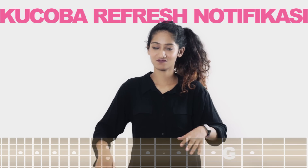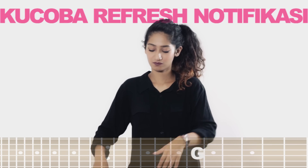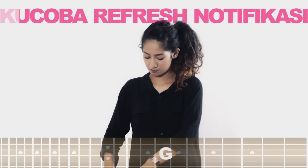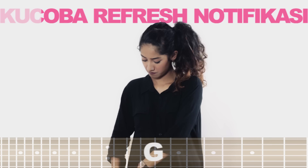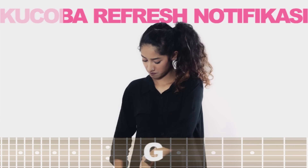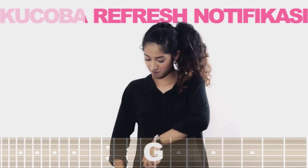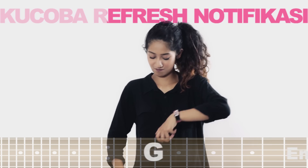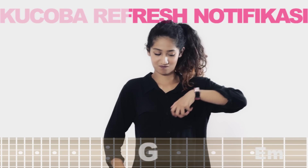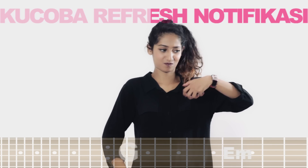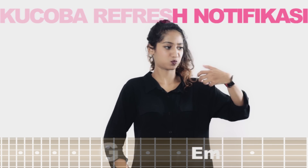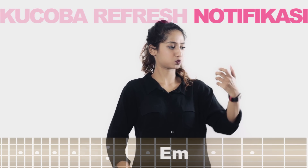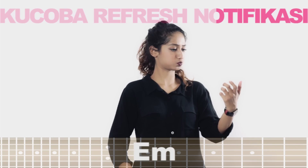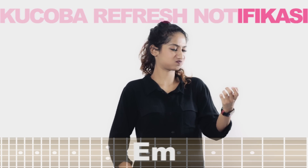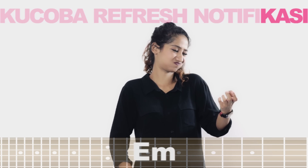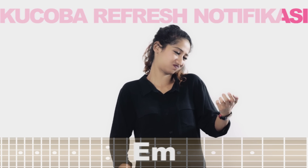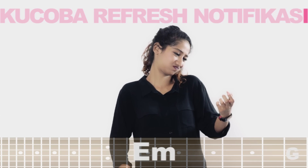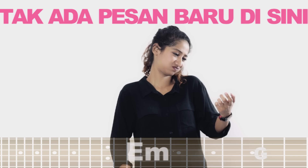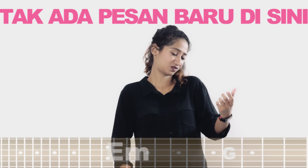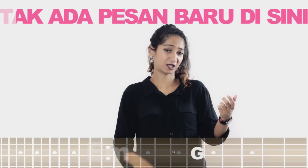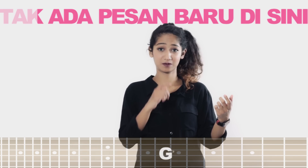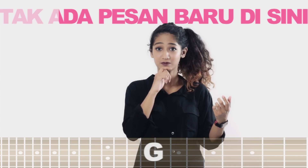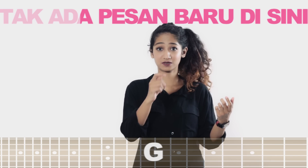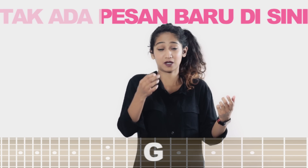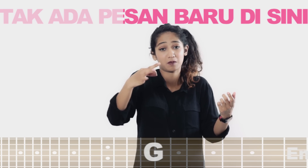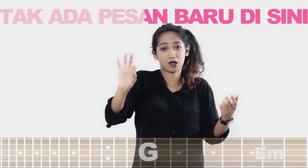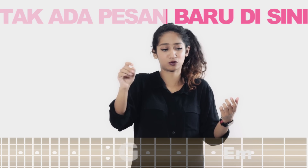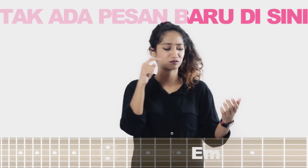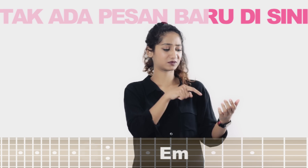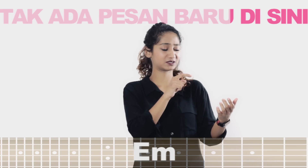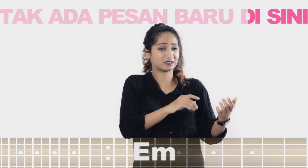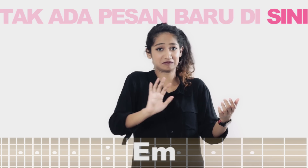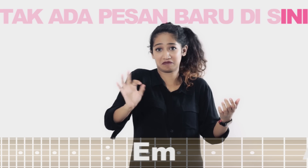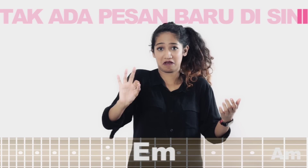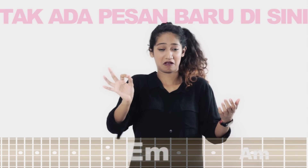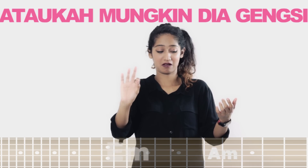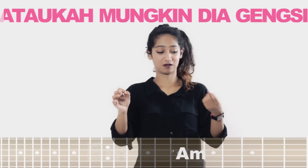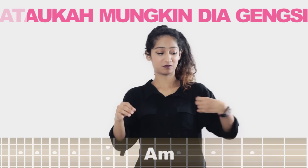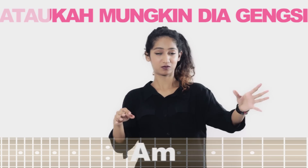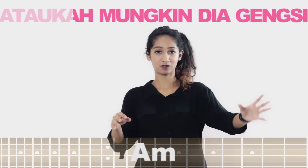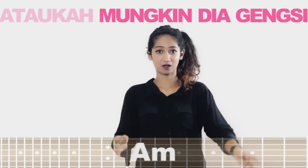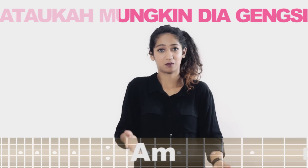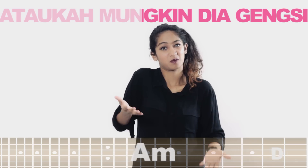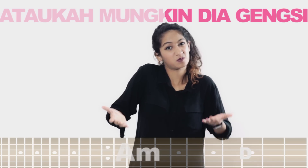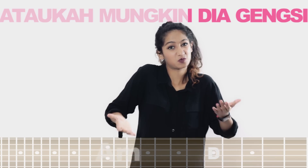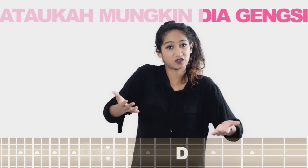Ku coba refresh Modifikasi Tanda pesan baru disini Atau kamu gini